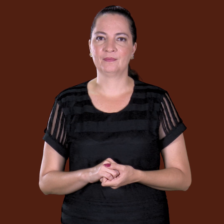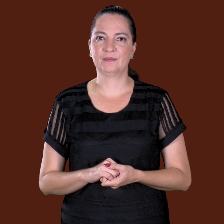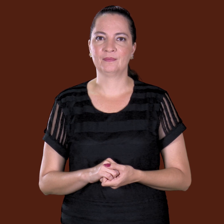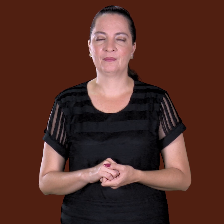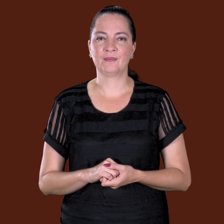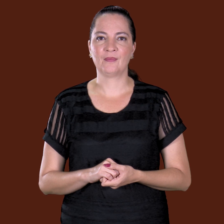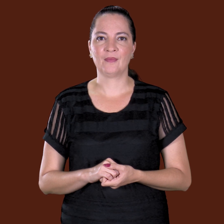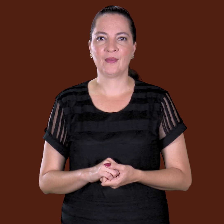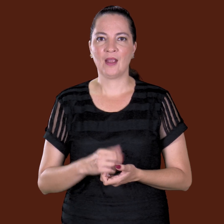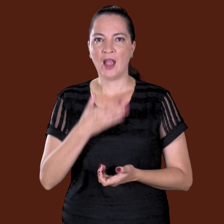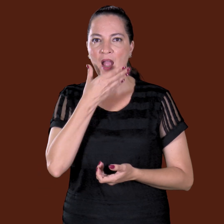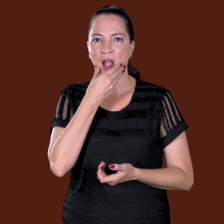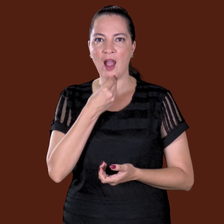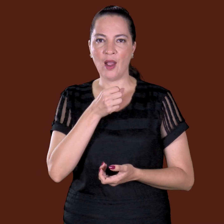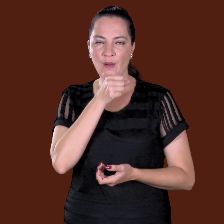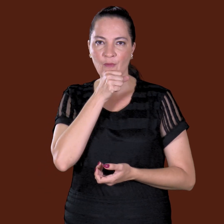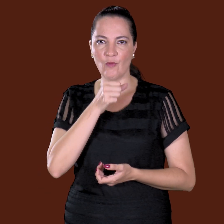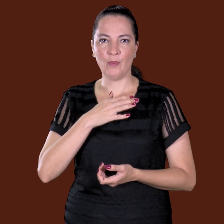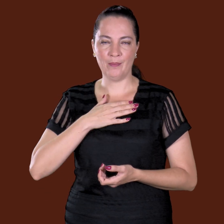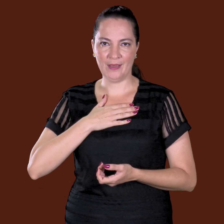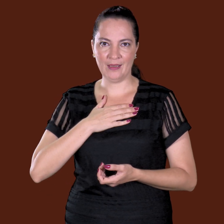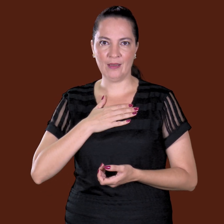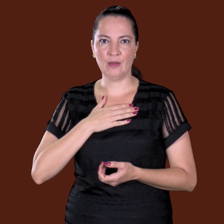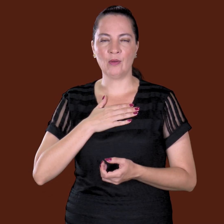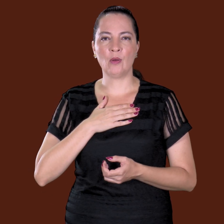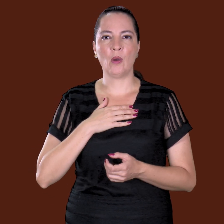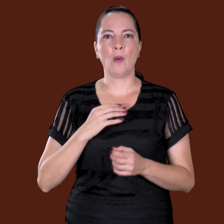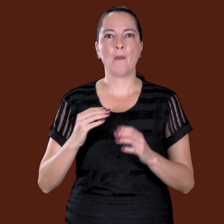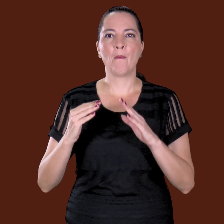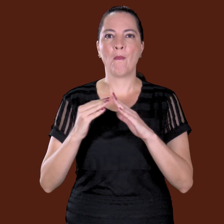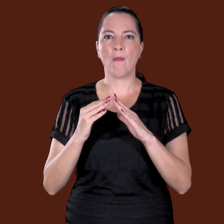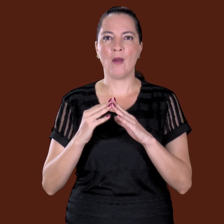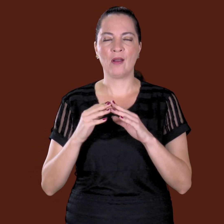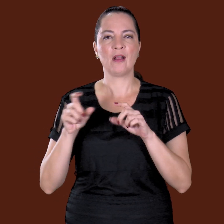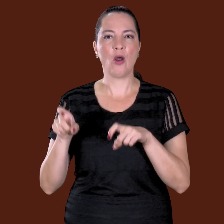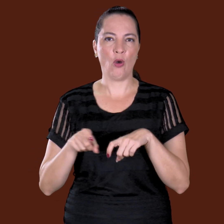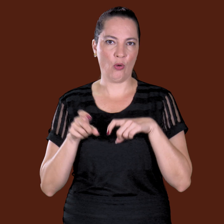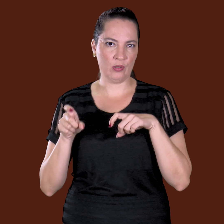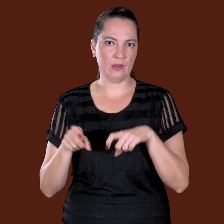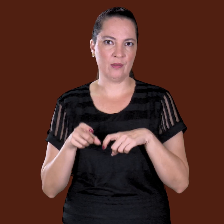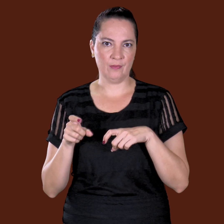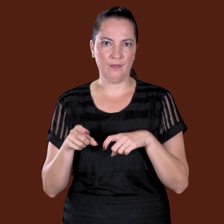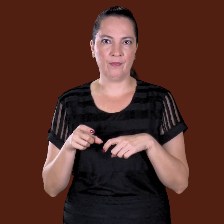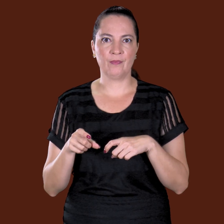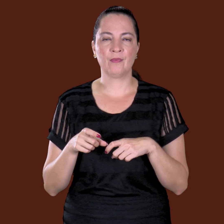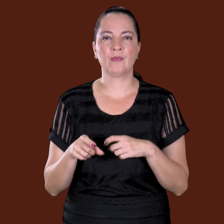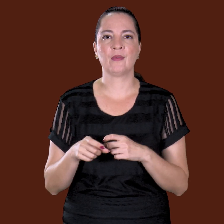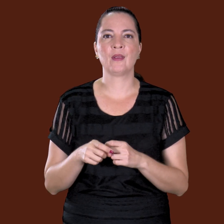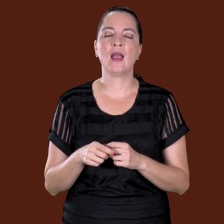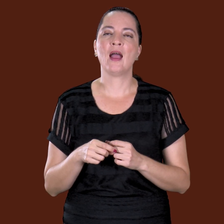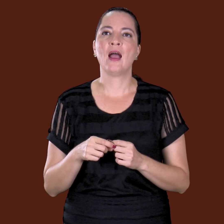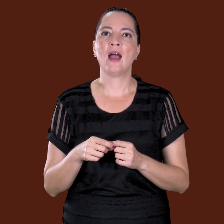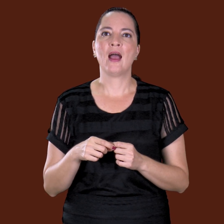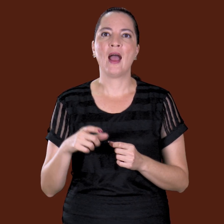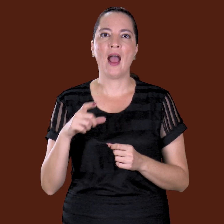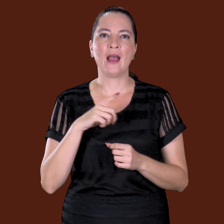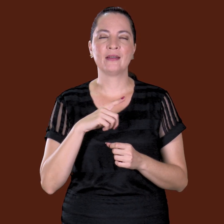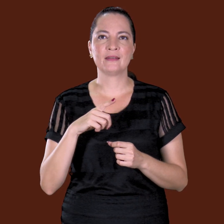O meu avô morava na roça e aí ele tinha uma